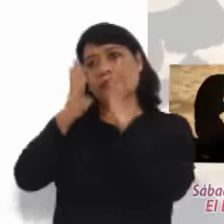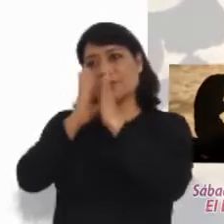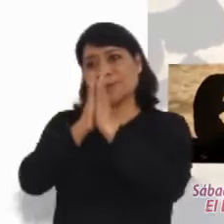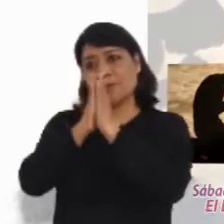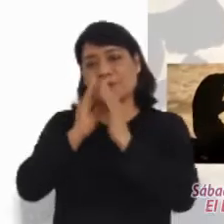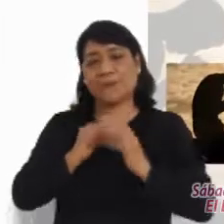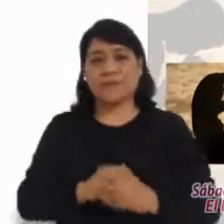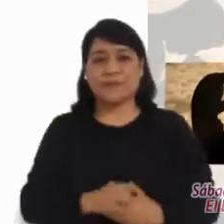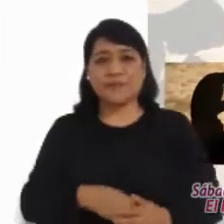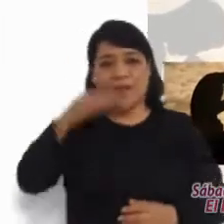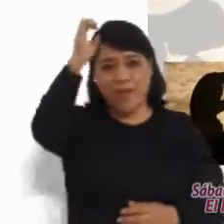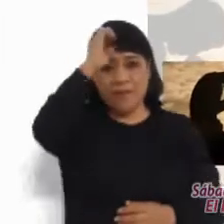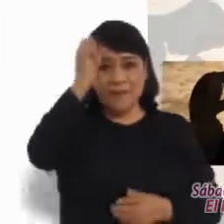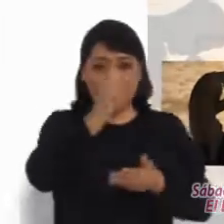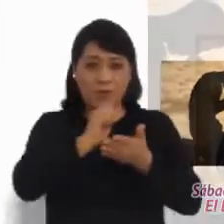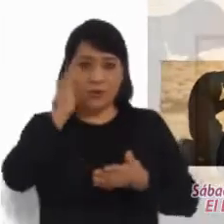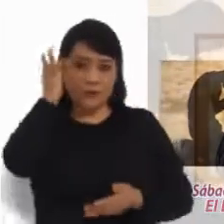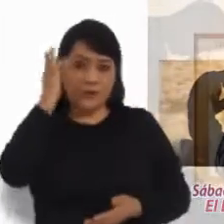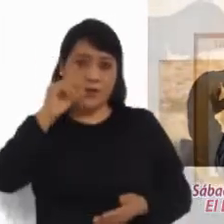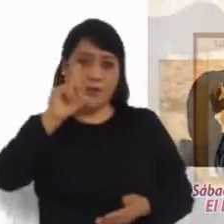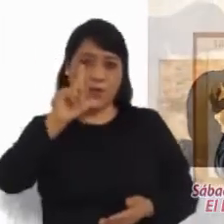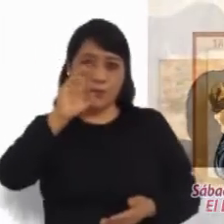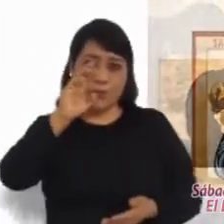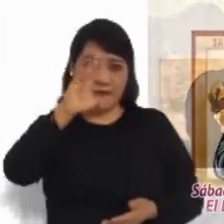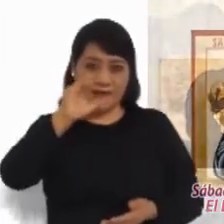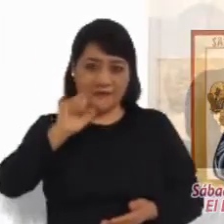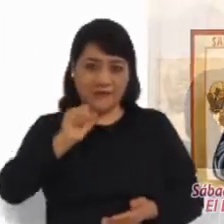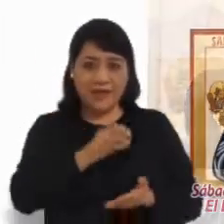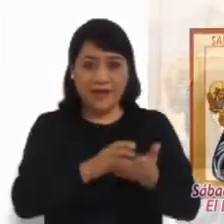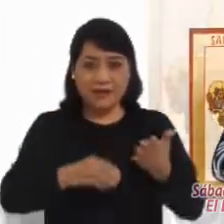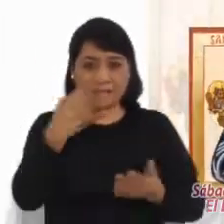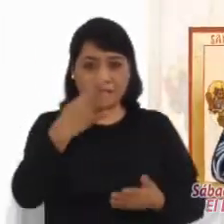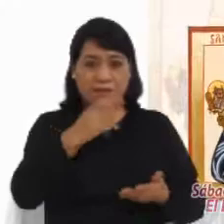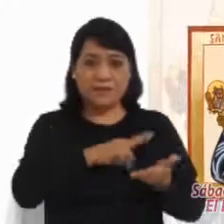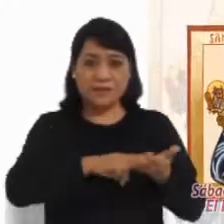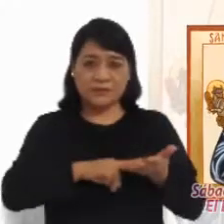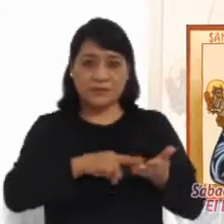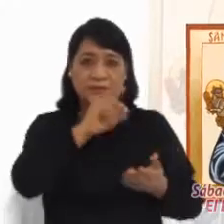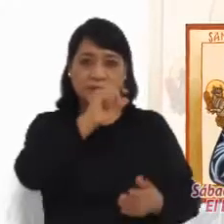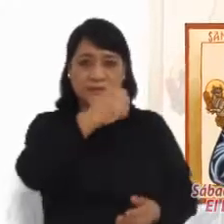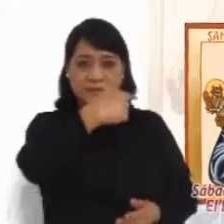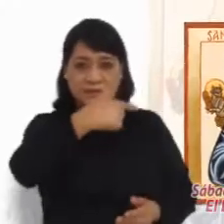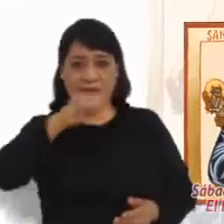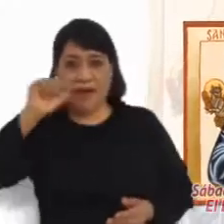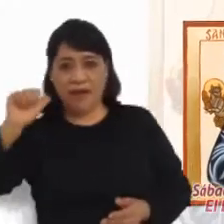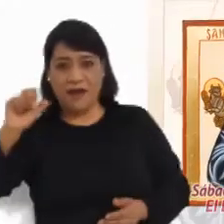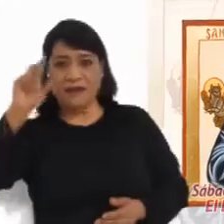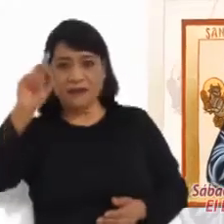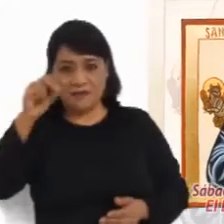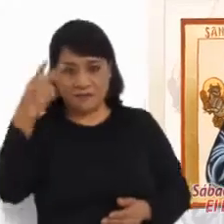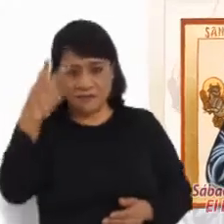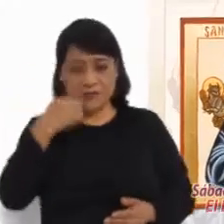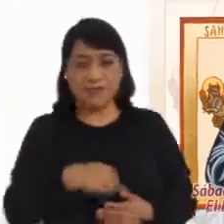tus ojos. Evangelio según San Lucas capítulo 5, versículos del 27 al 32